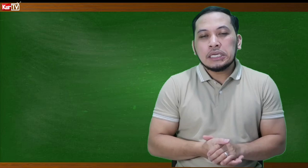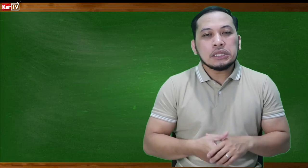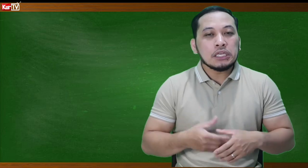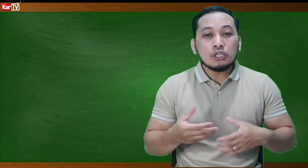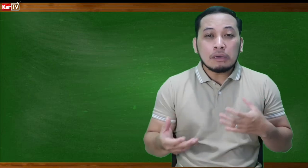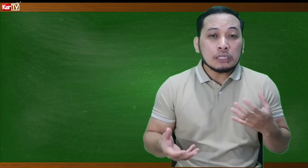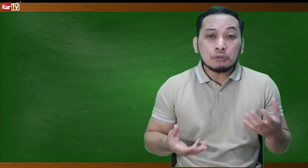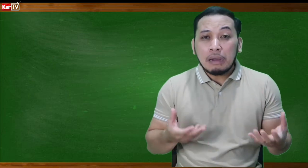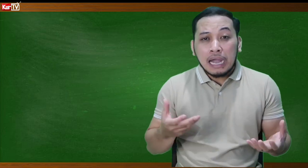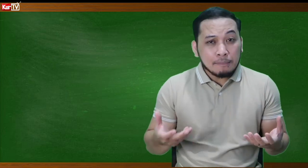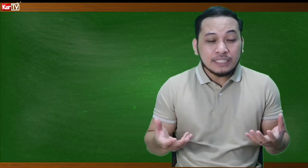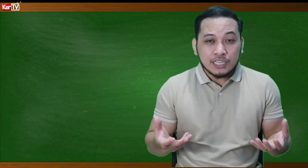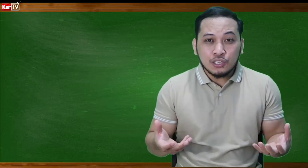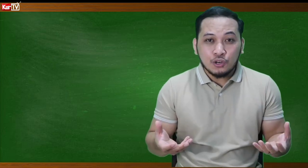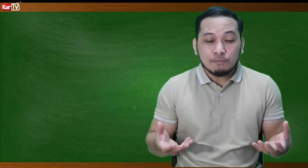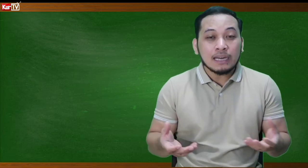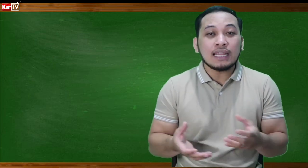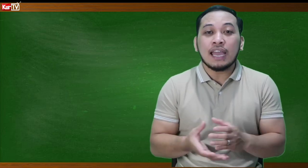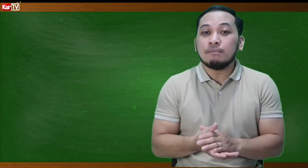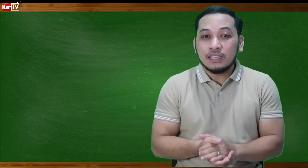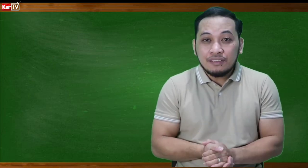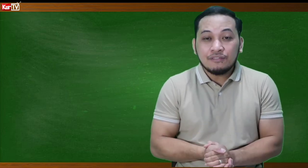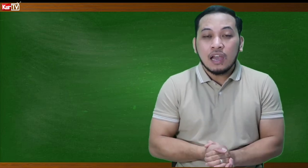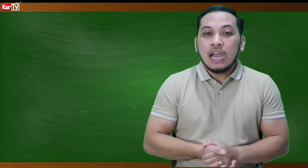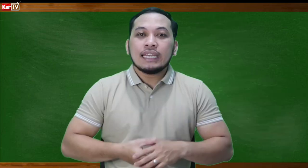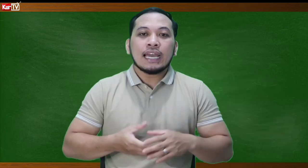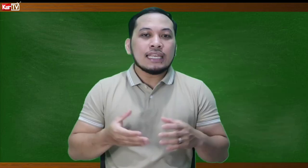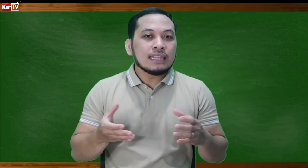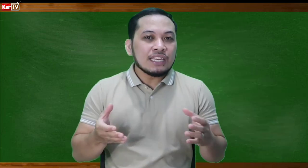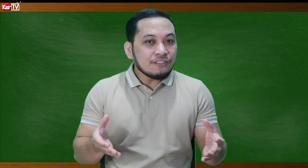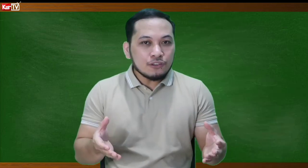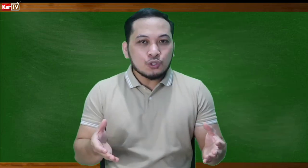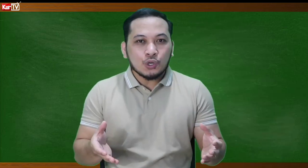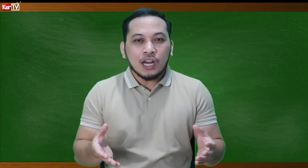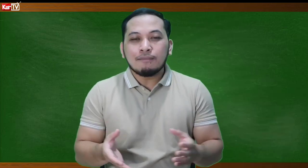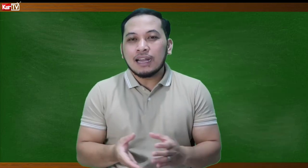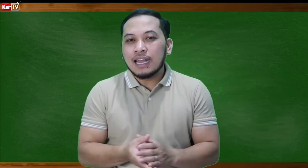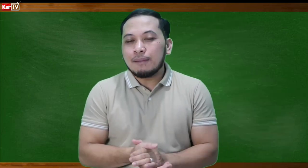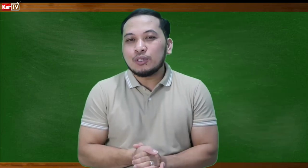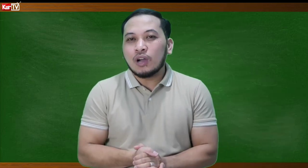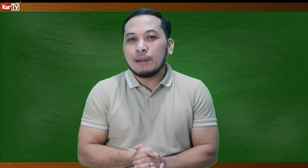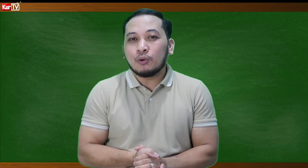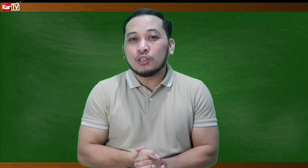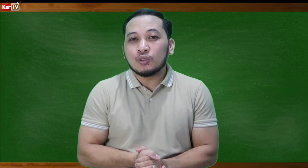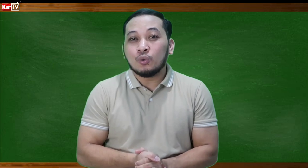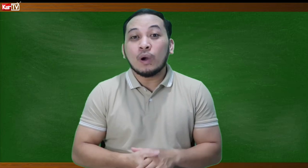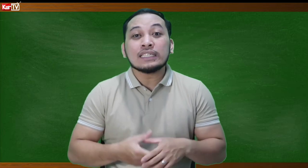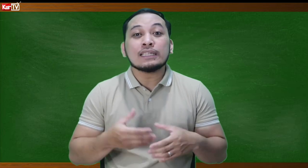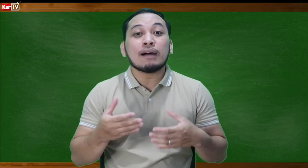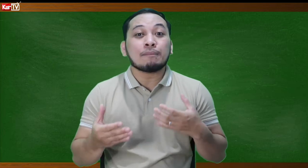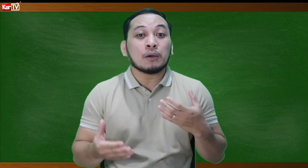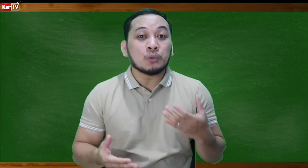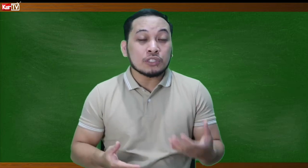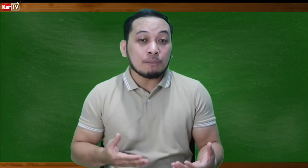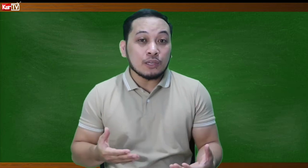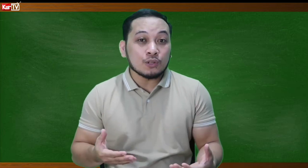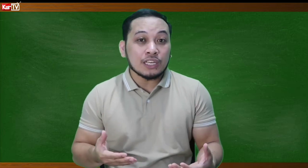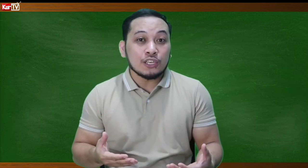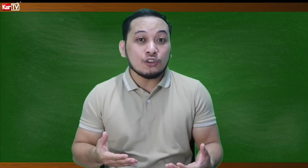hindi nyo man itong magamit sa ngayon, but I believe na in the near future ay magagamit nyo nga po ito once na makipag-usap kayo sa inyong